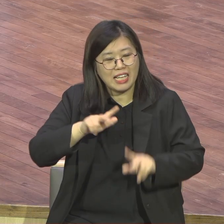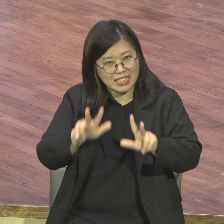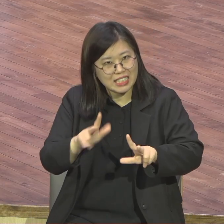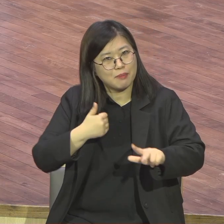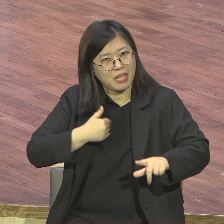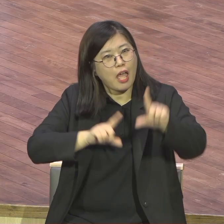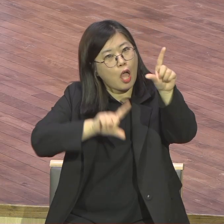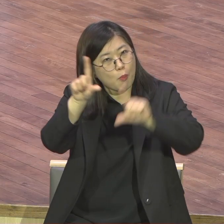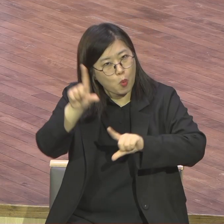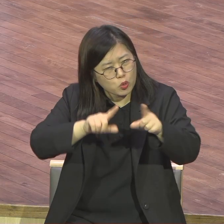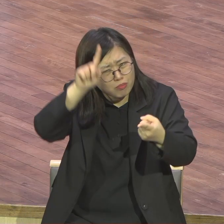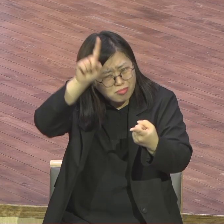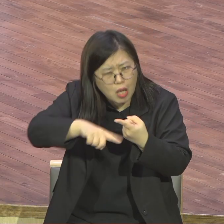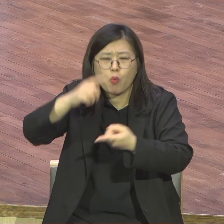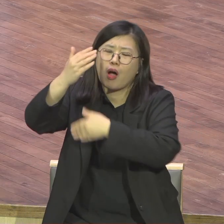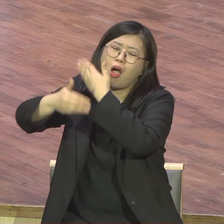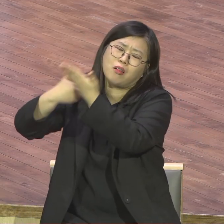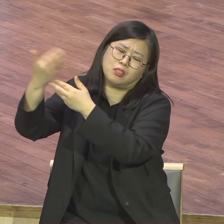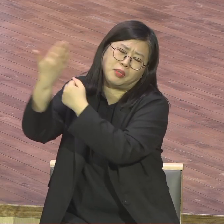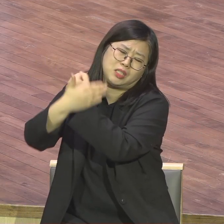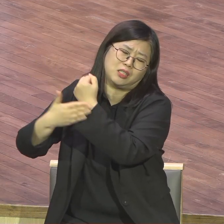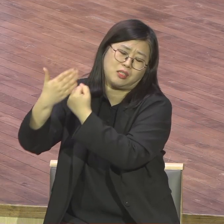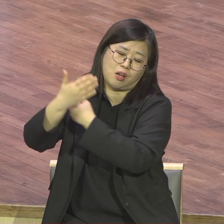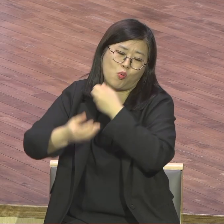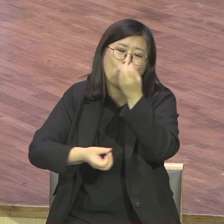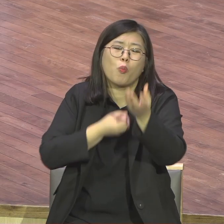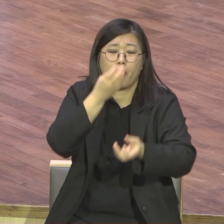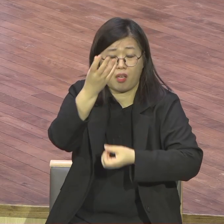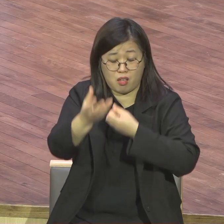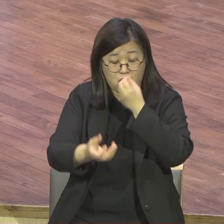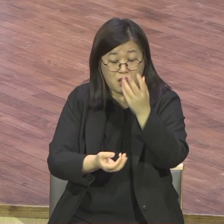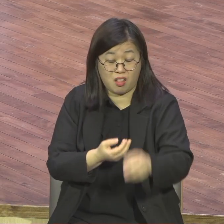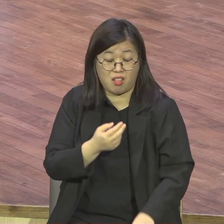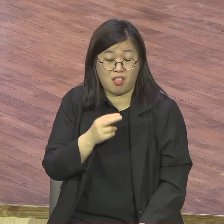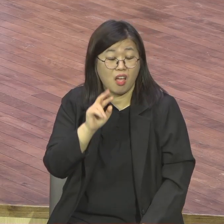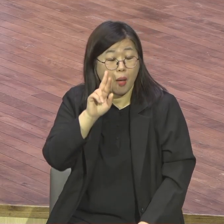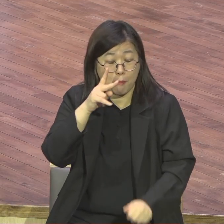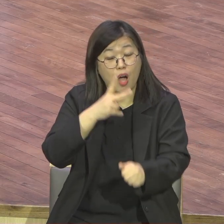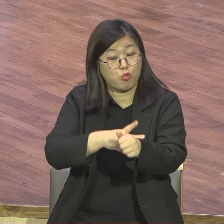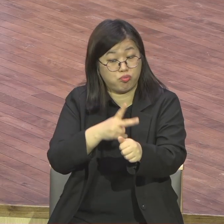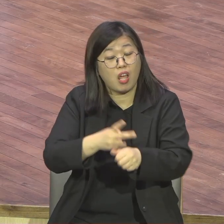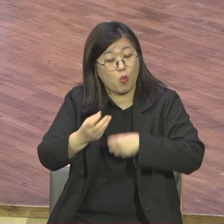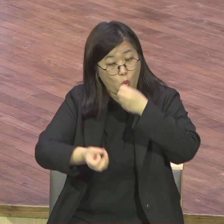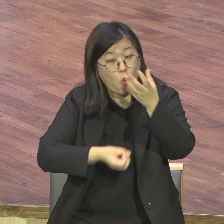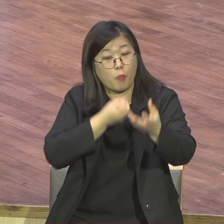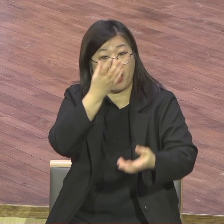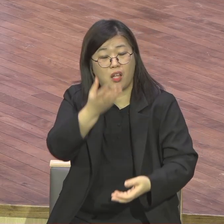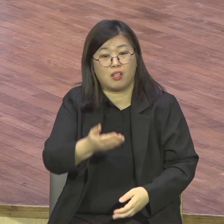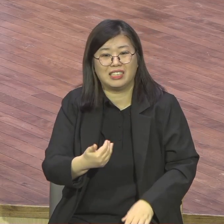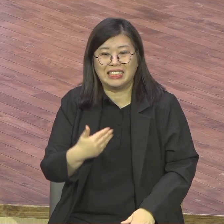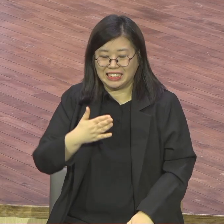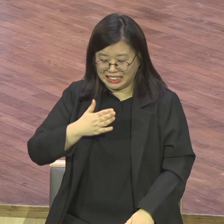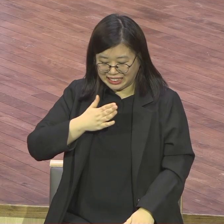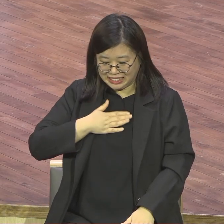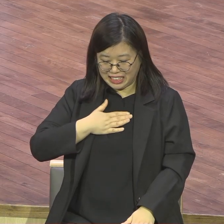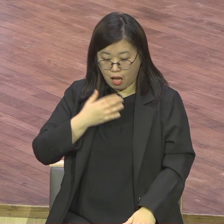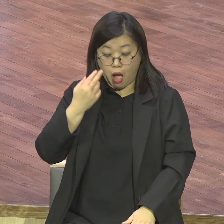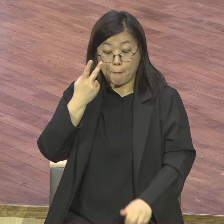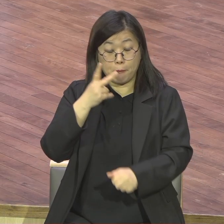바울은 공부를 많이 하는 사람이라 유일하게 유일하게 나머지 다 무식한데 유일하게 공부를 많이 하는 사람 이런 표현까지